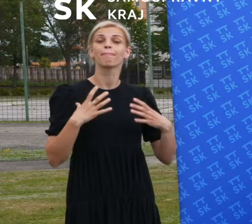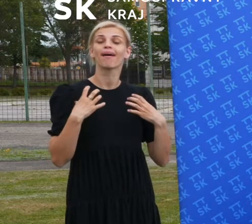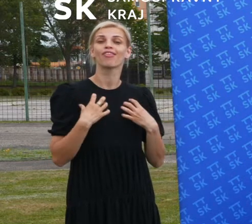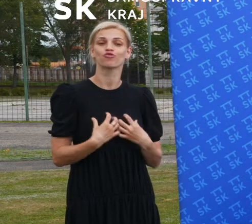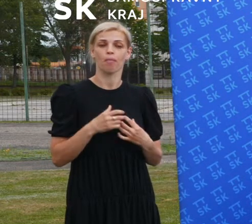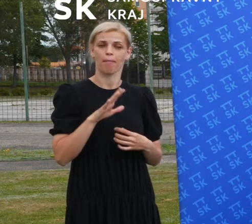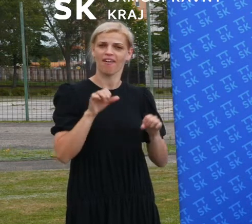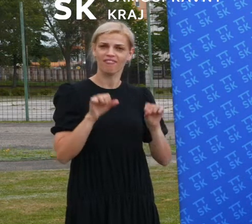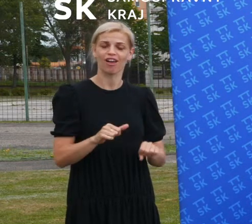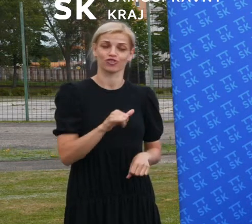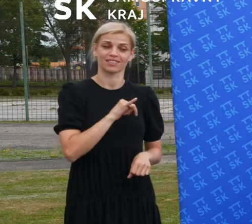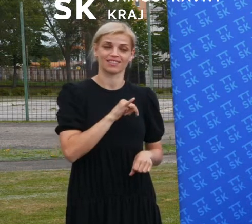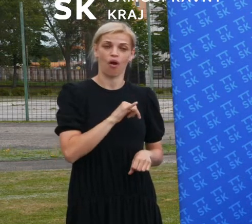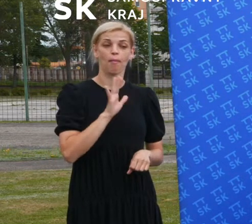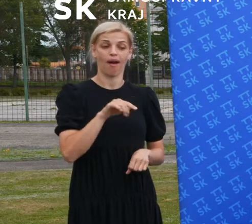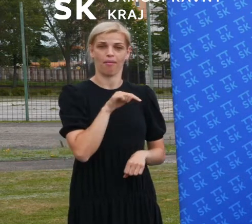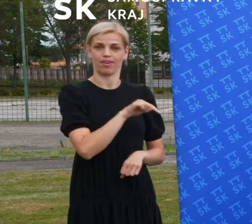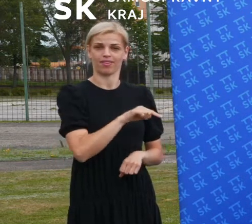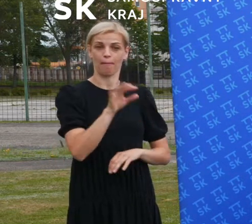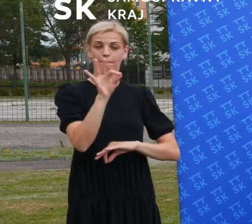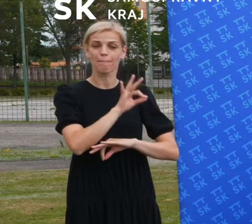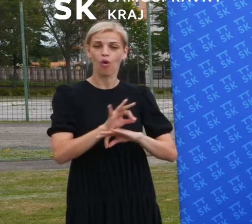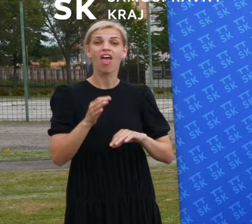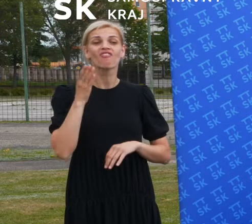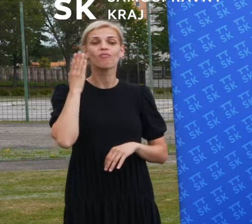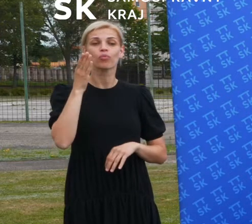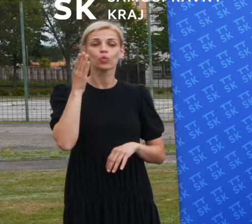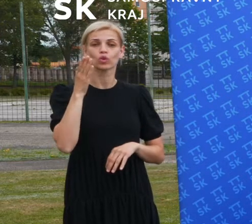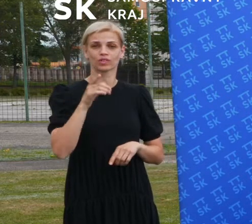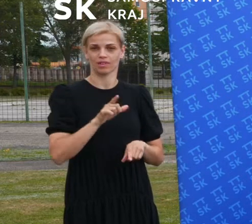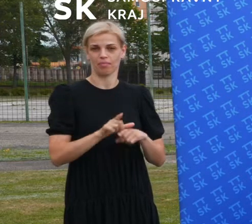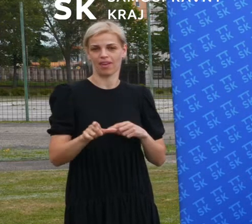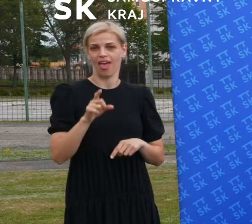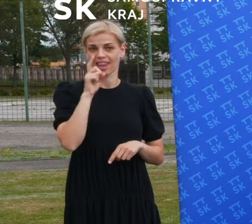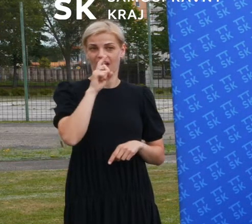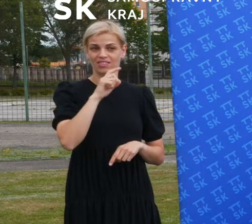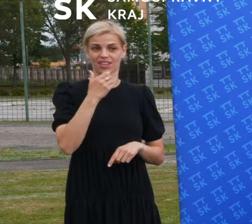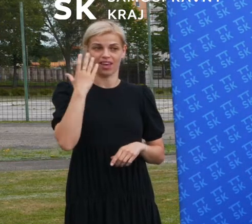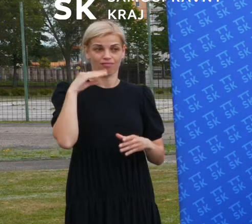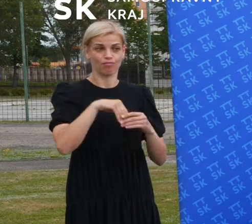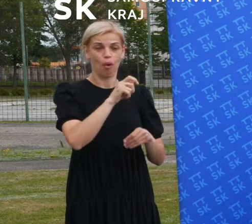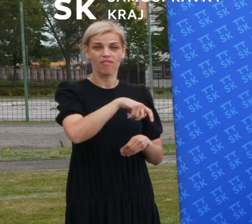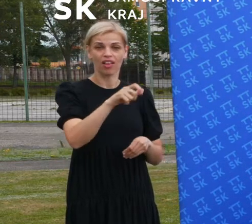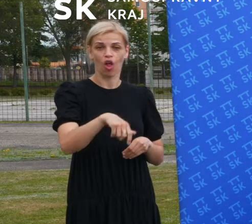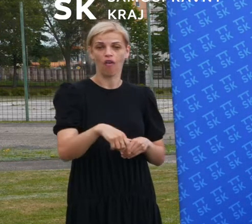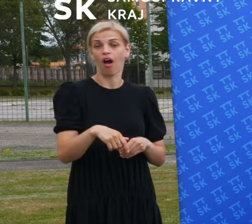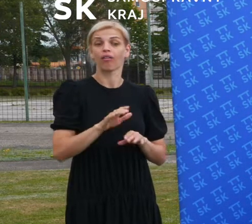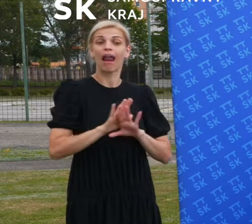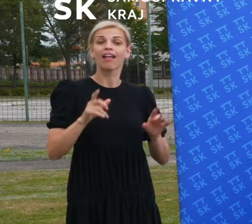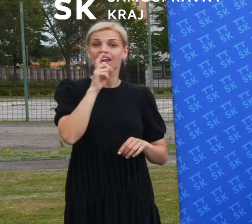Vážný záujem, aby sa takýto projektu na budoucnosti pre trnavských obyvateľov a nejen trnavských, ale i